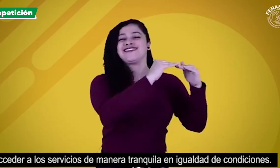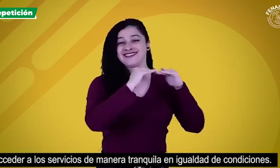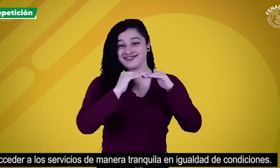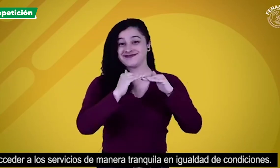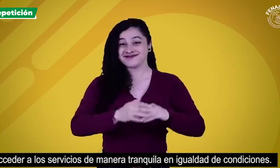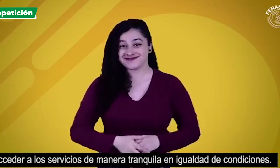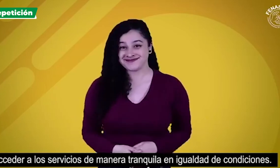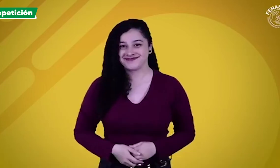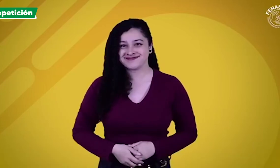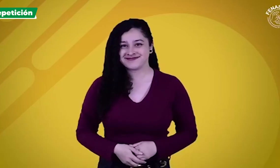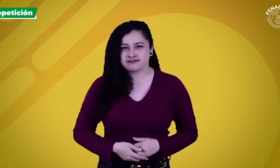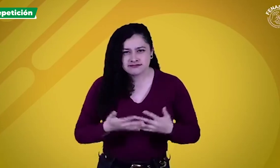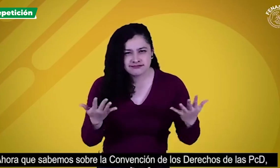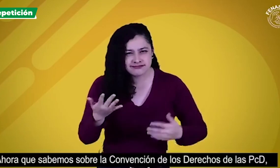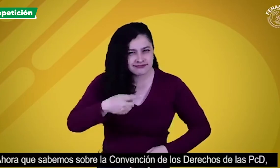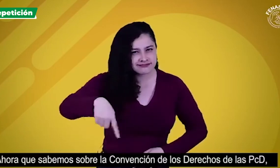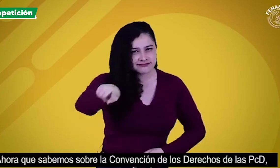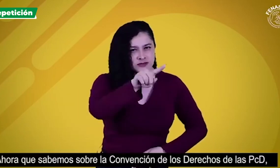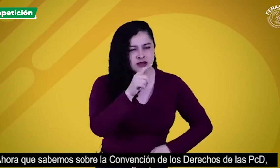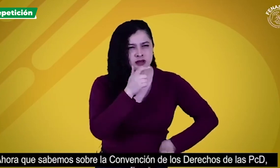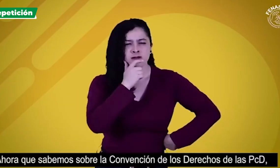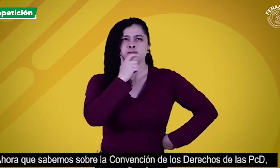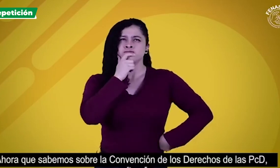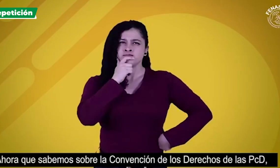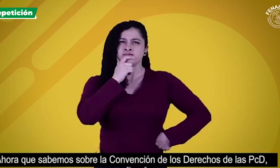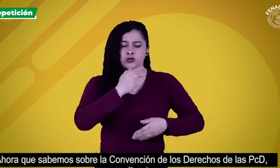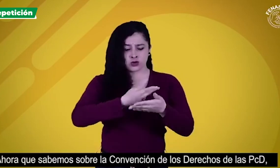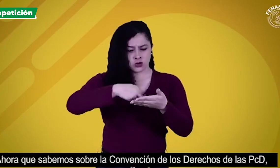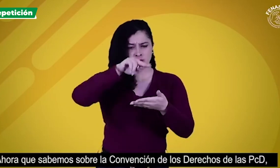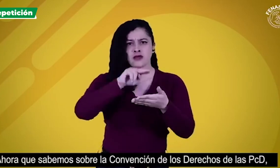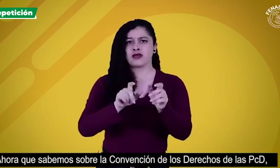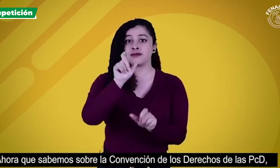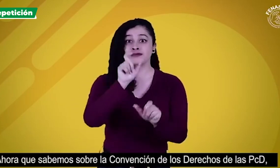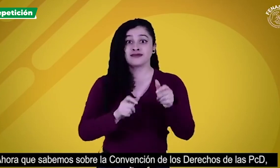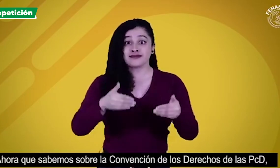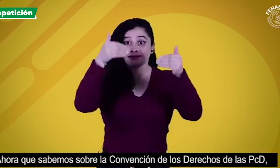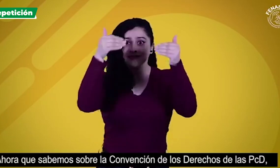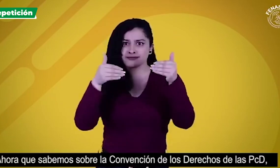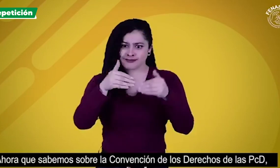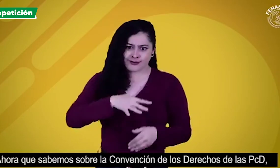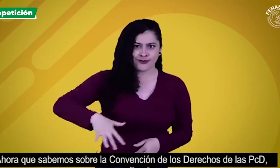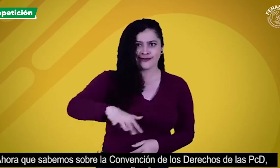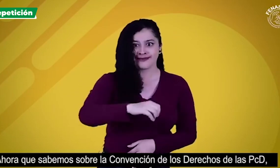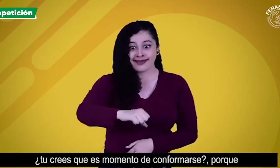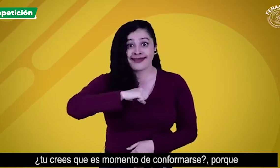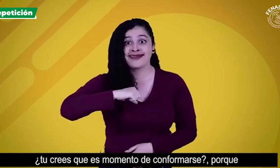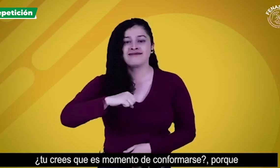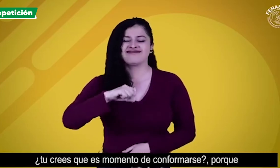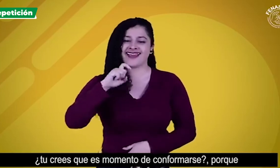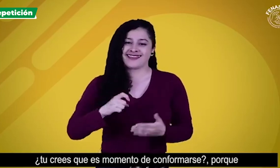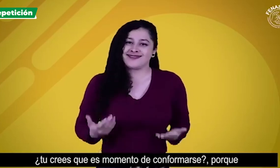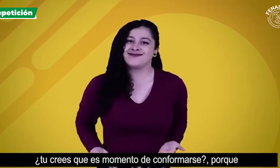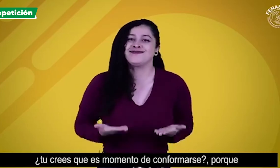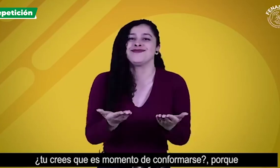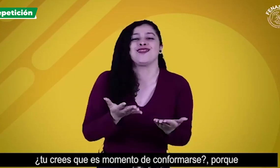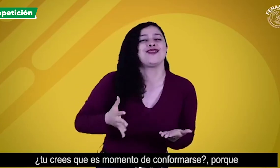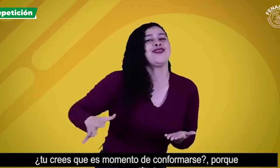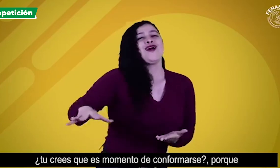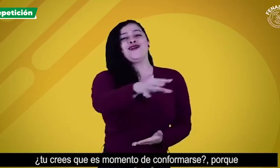condiciones ahora que sabemos sobre la convención de los derechos de las personas con discapacidad tú crees que es momento de conformarse